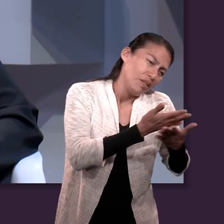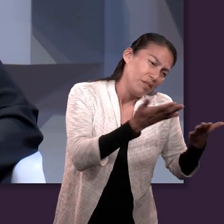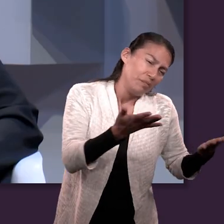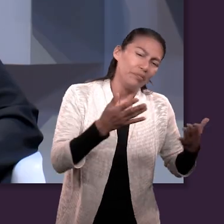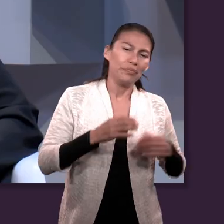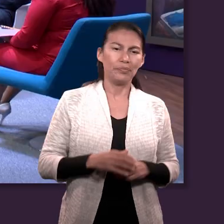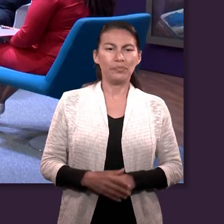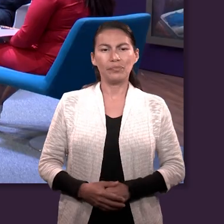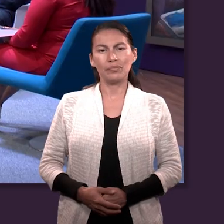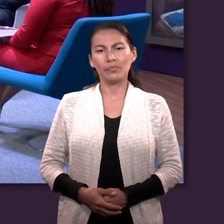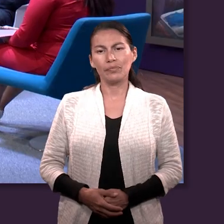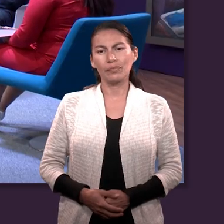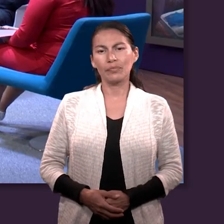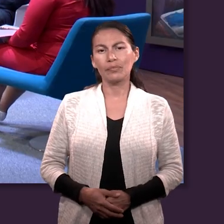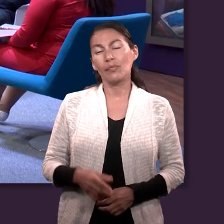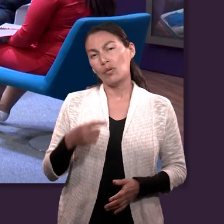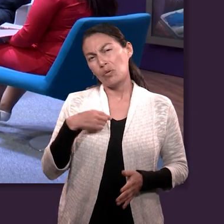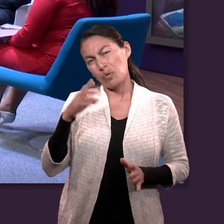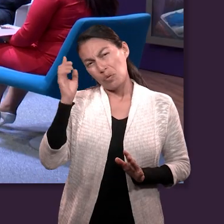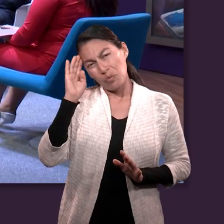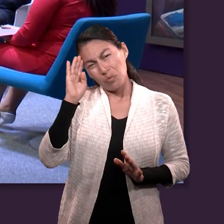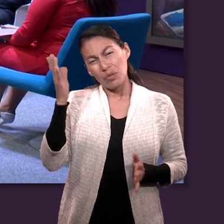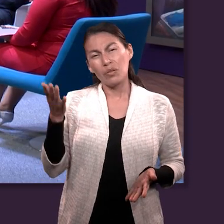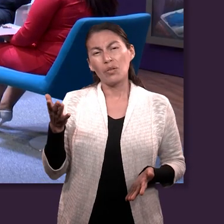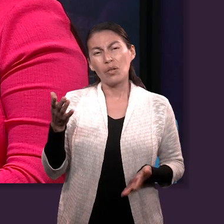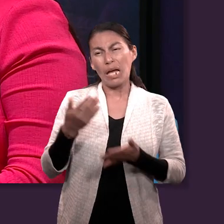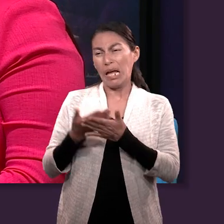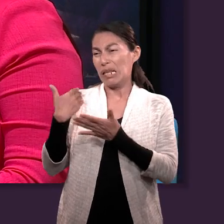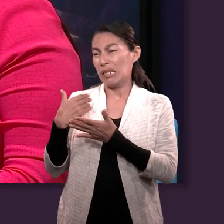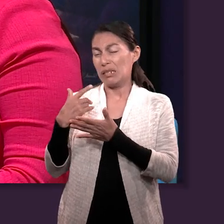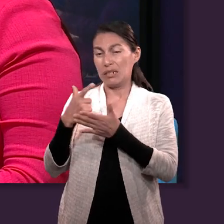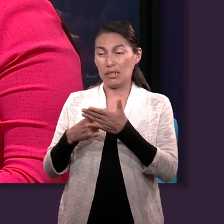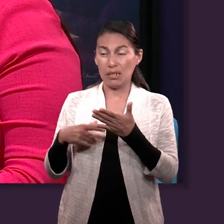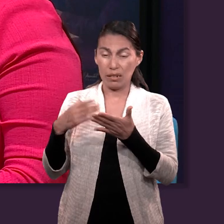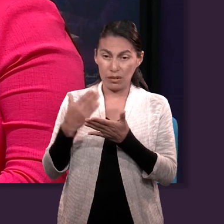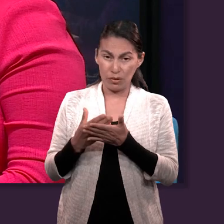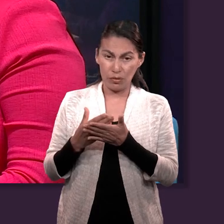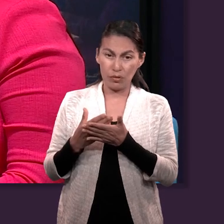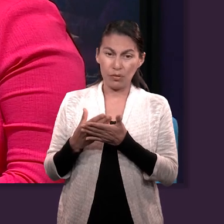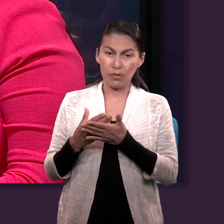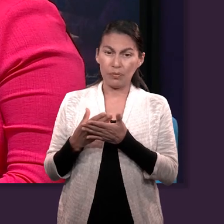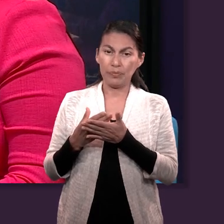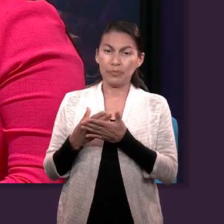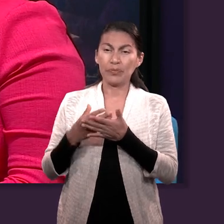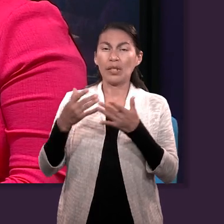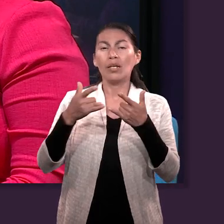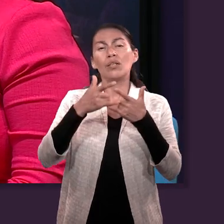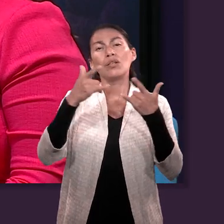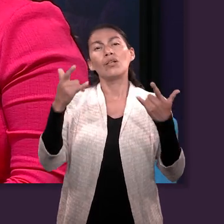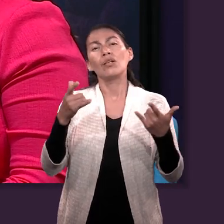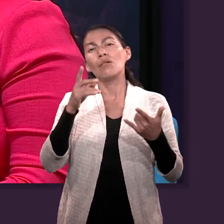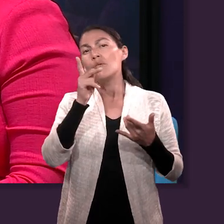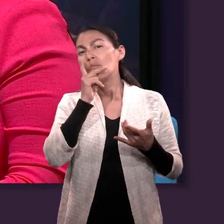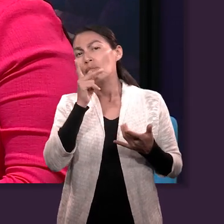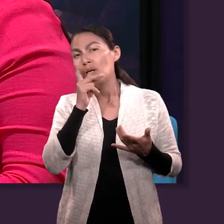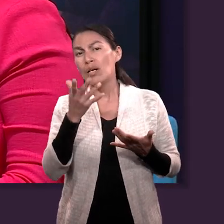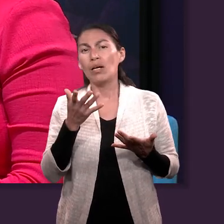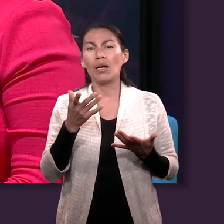Yo creo, bueno, como mencionábamos lecciones atrás de la historia de los padres pero que los dos lo abordaban de